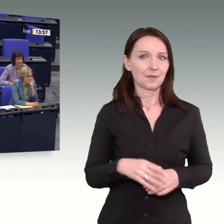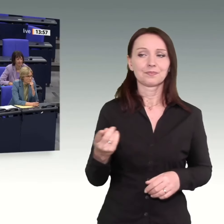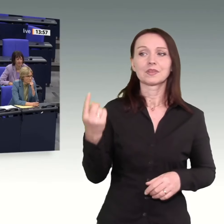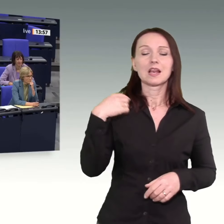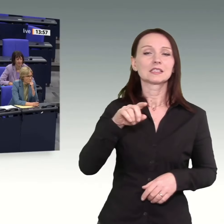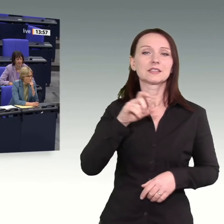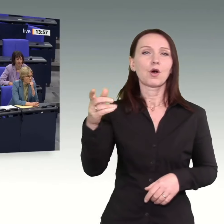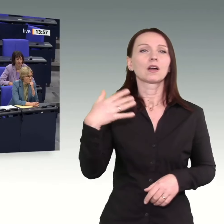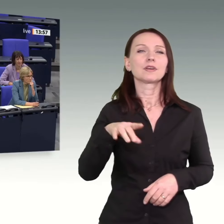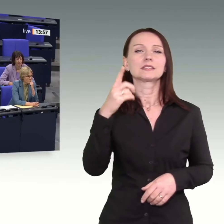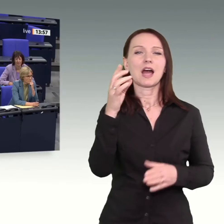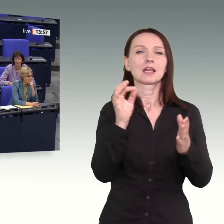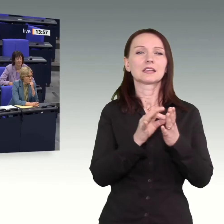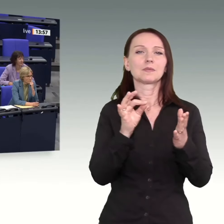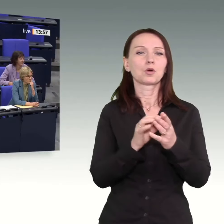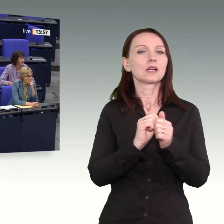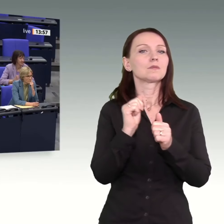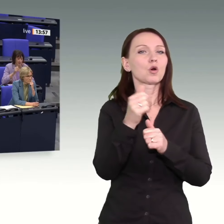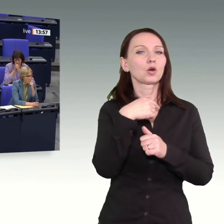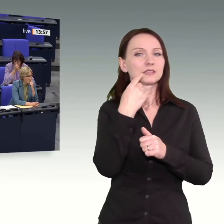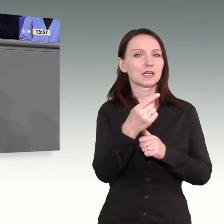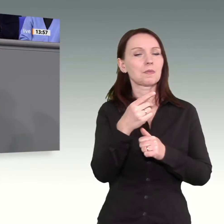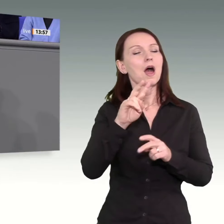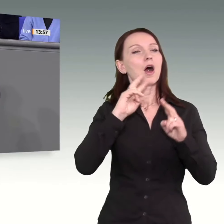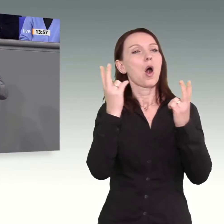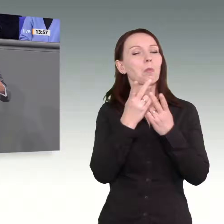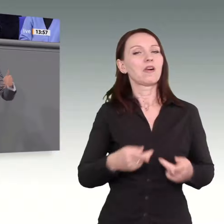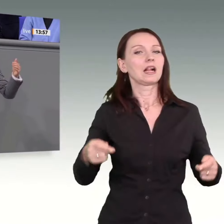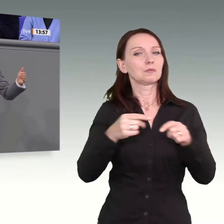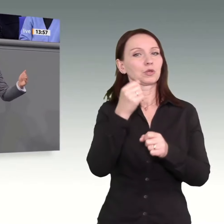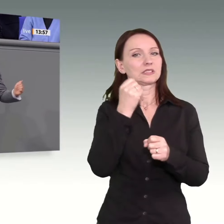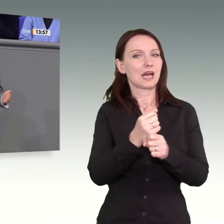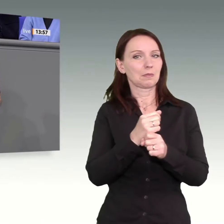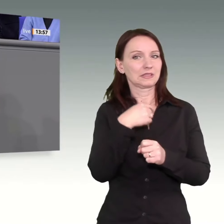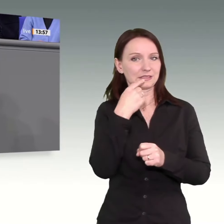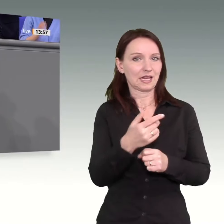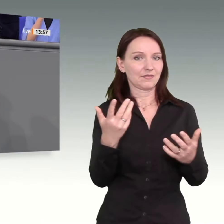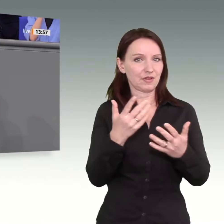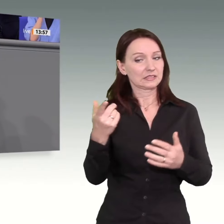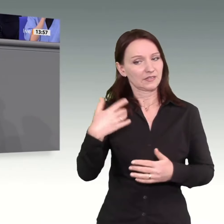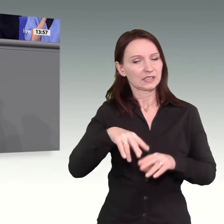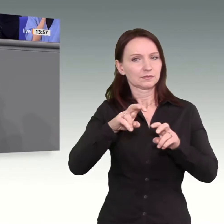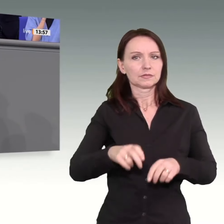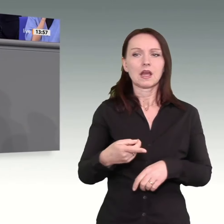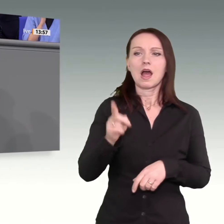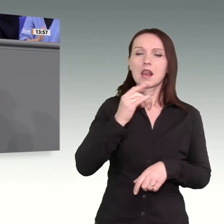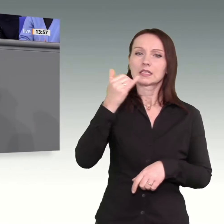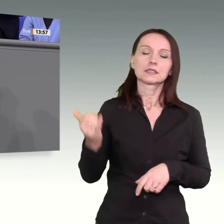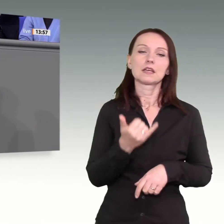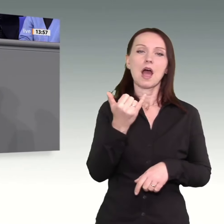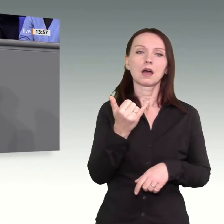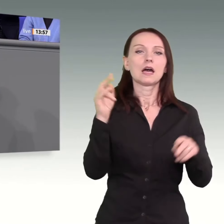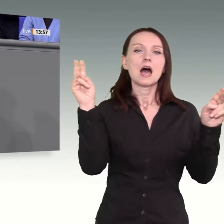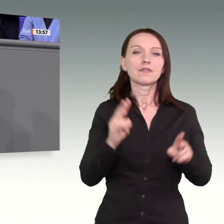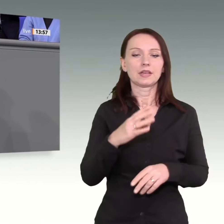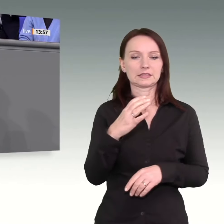Prognose oder der Projektion des Umweltbundesamts genau beschäftigt, nämlich warum ist denn eigentlich im letzten Jahr weniger CO2 verbraucht worden. Und